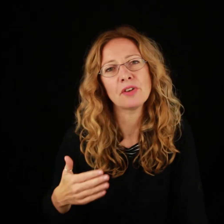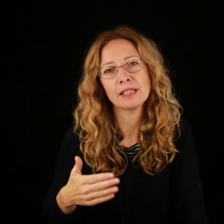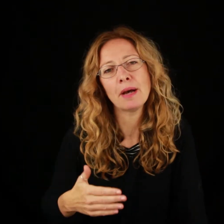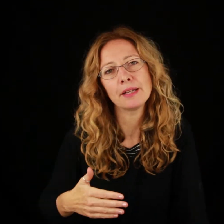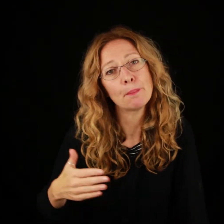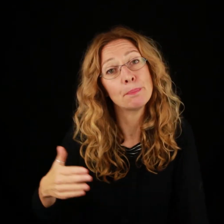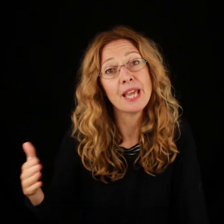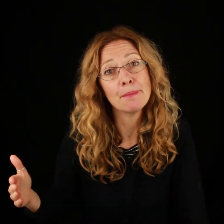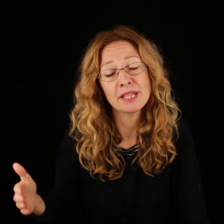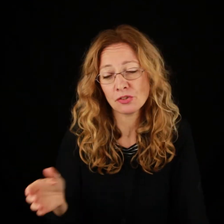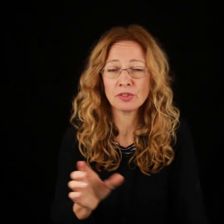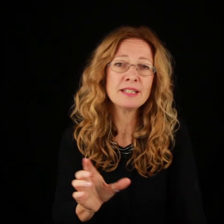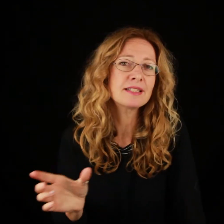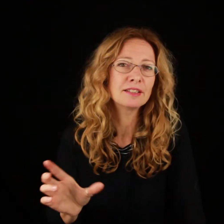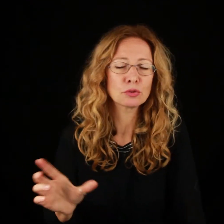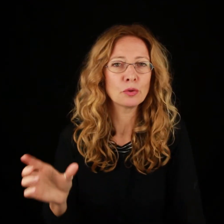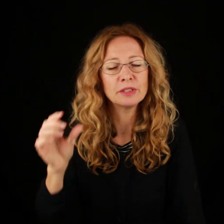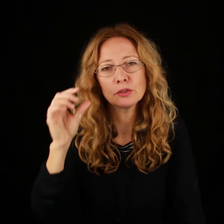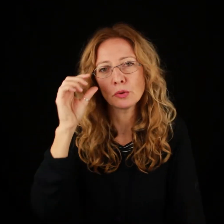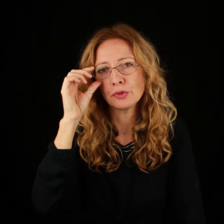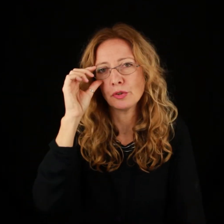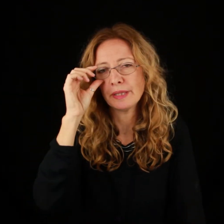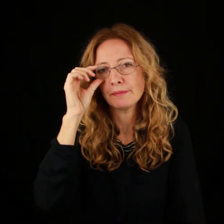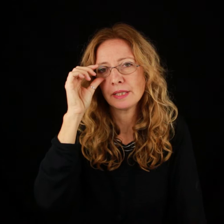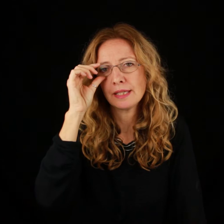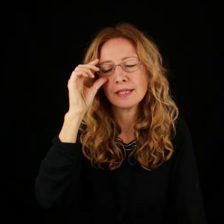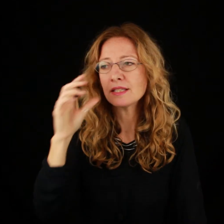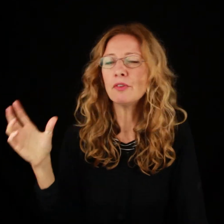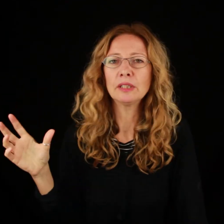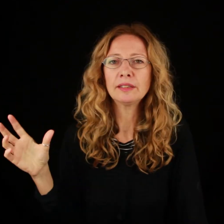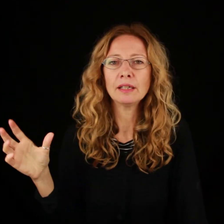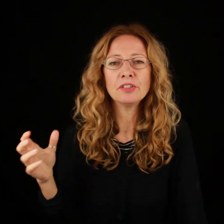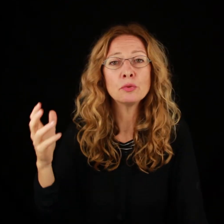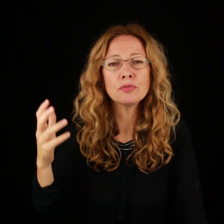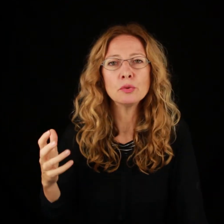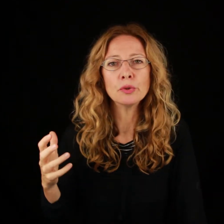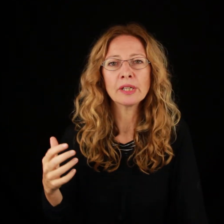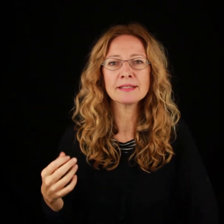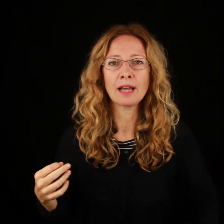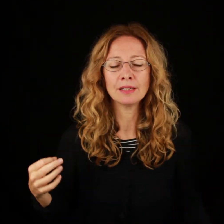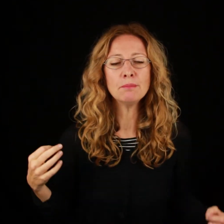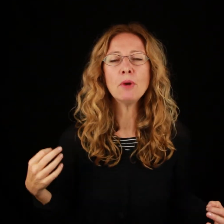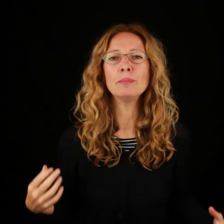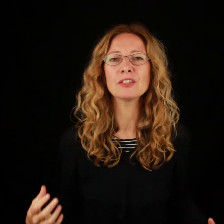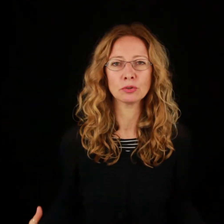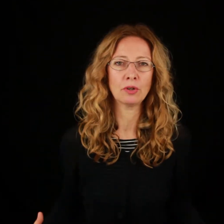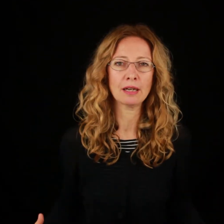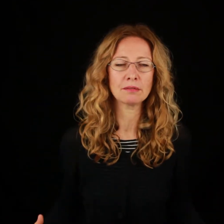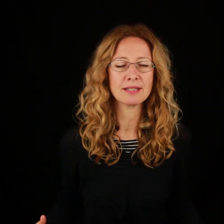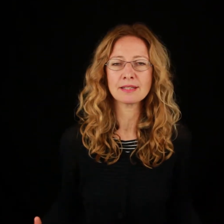fa chiamare PM, che sono le iniziali del suo nome e del suo cognome. Si volta e vede un figlio che sta immobile sotto l'acqua e senza